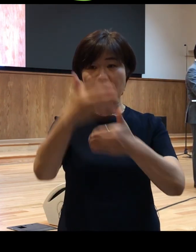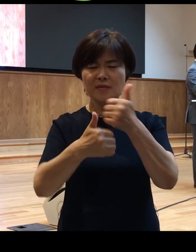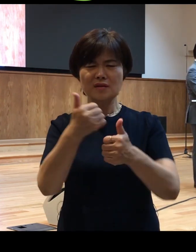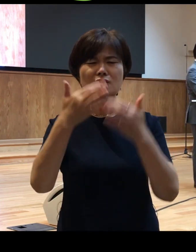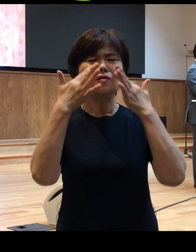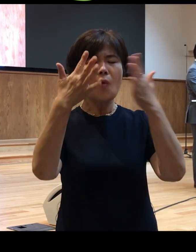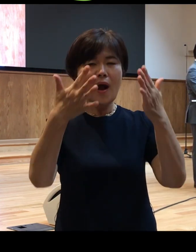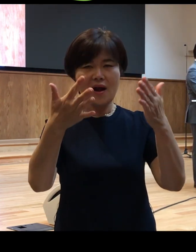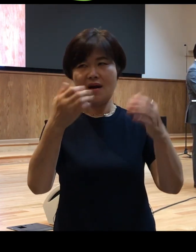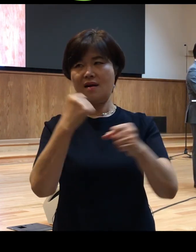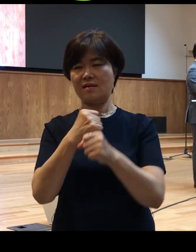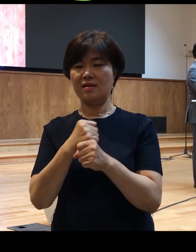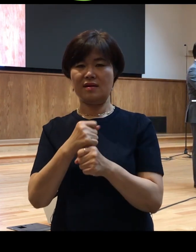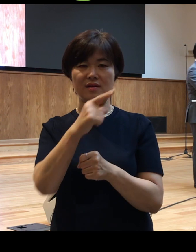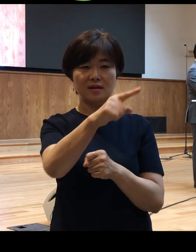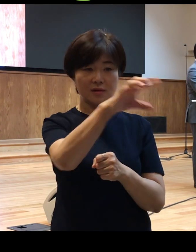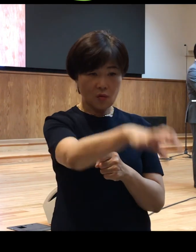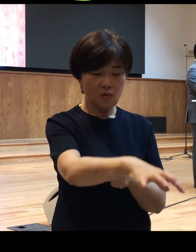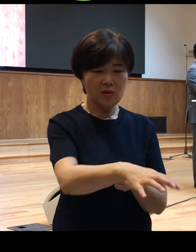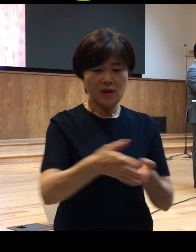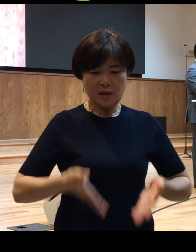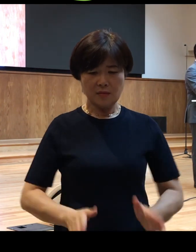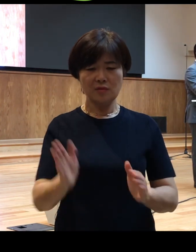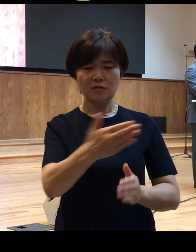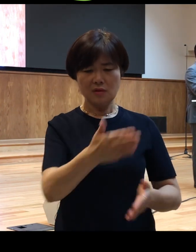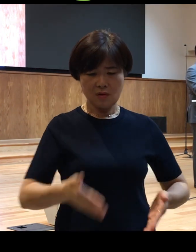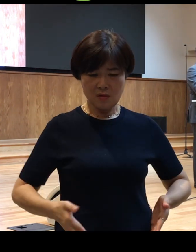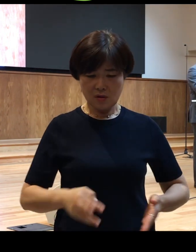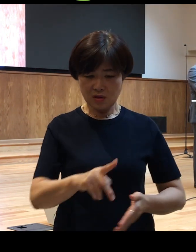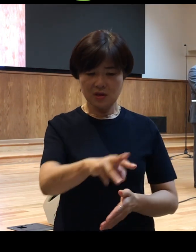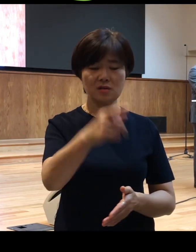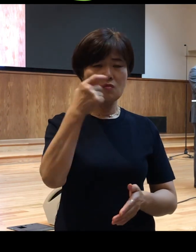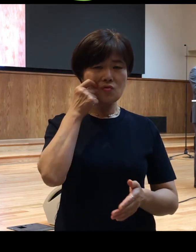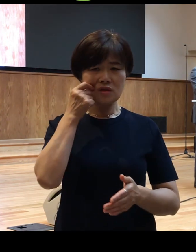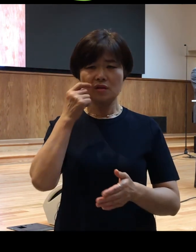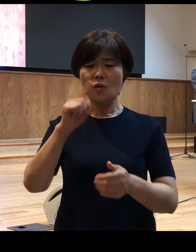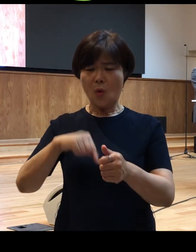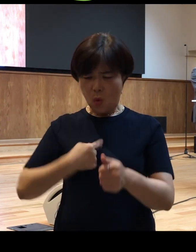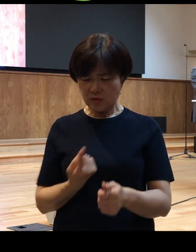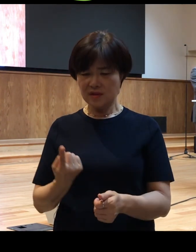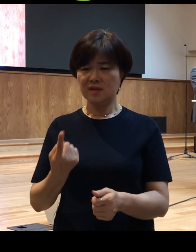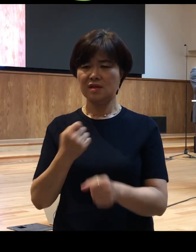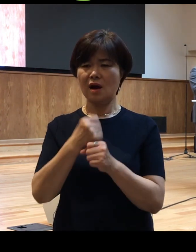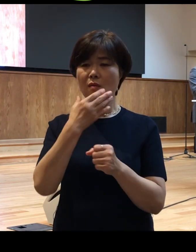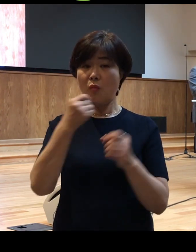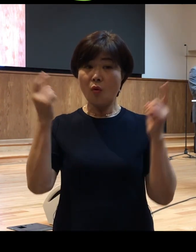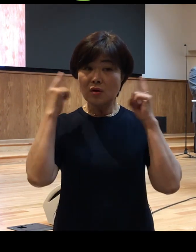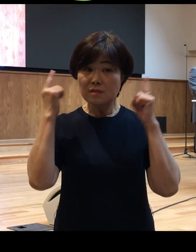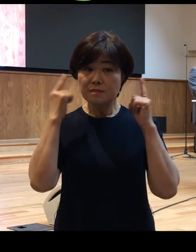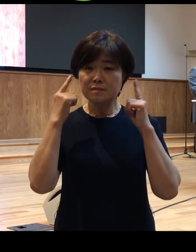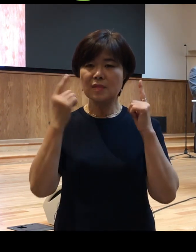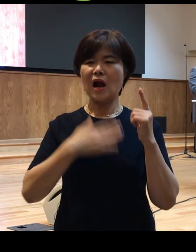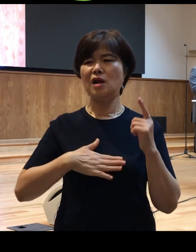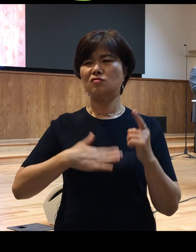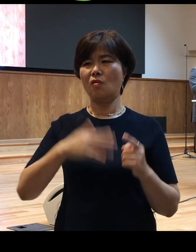바로 나면서부터 걷지 못하던 도저히 스스로 보금을 들을 수 없었던 그 사람에게